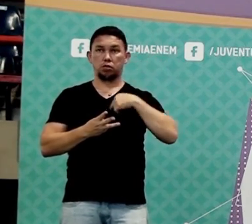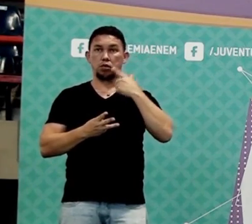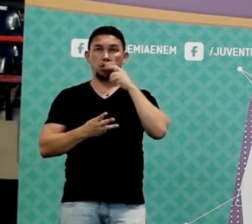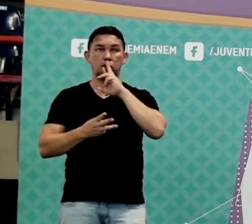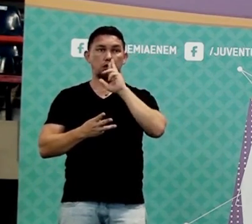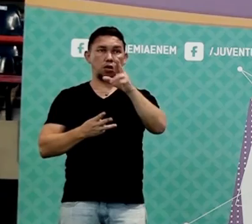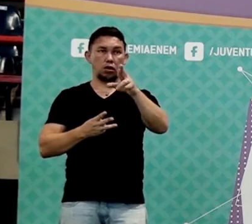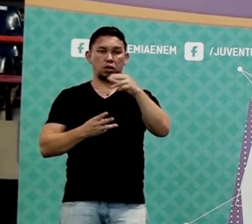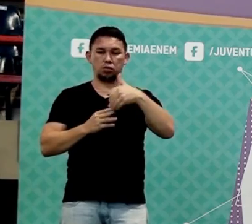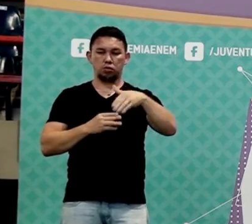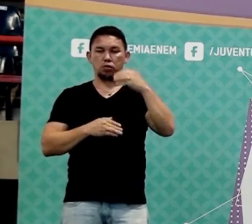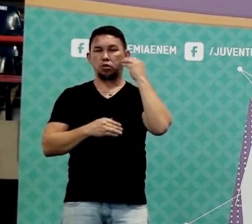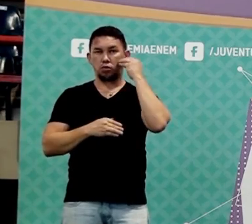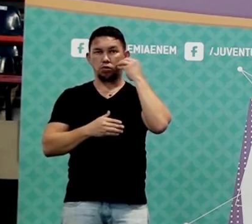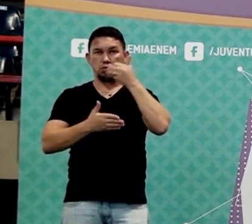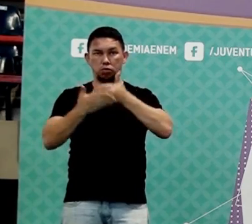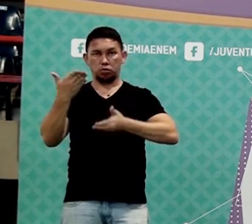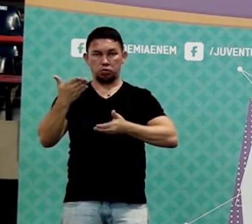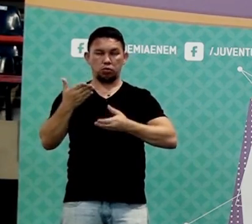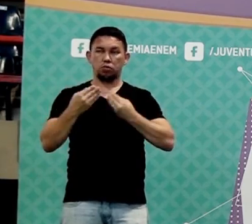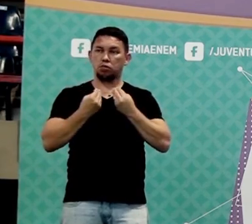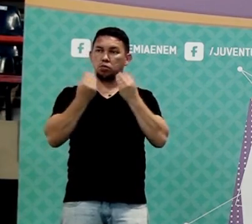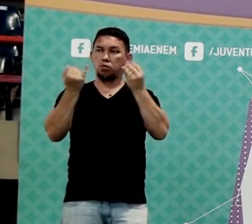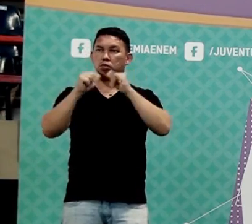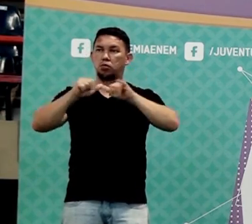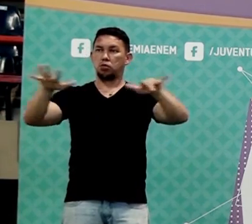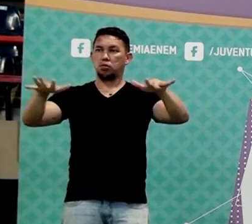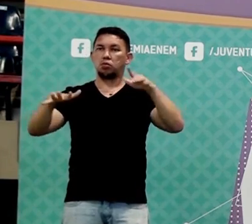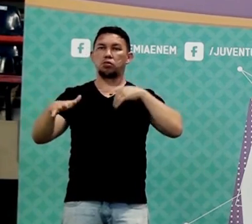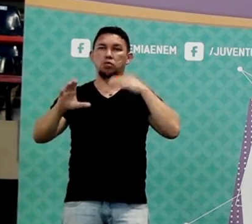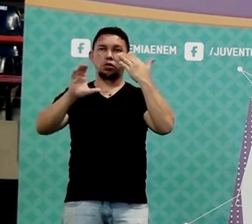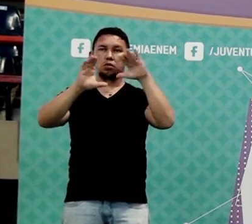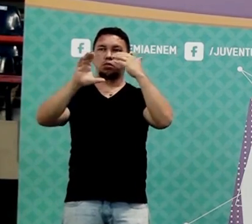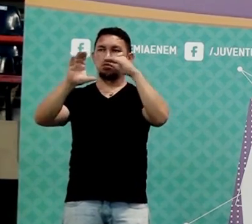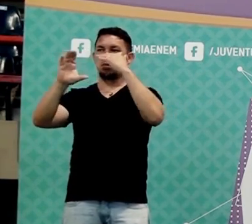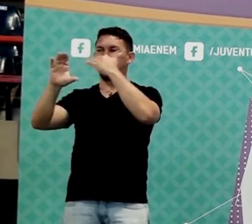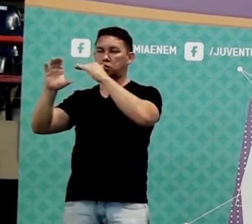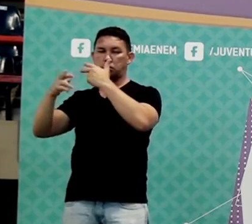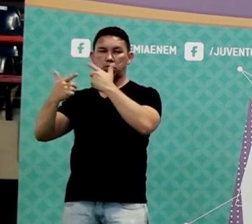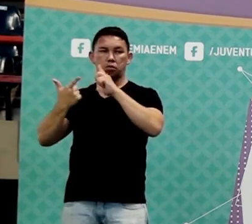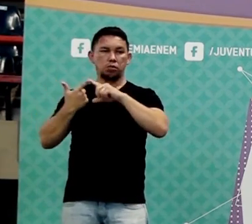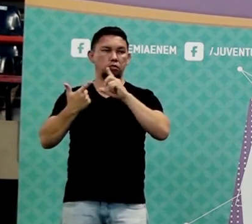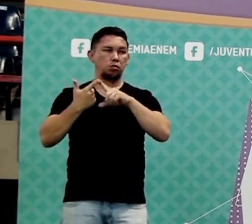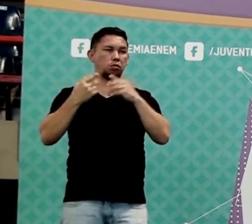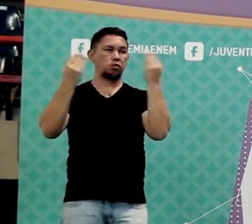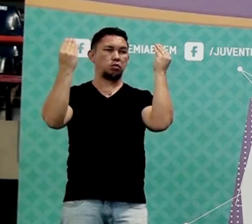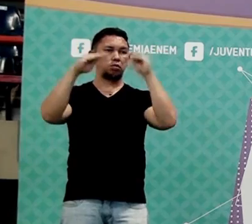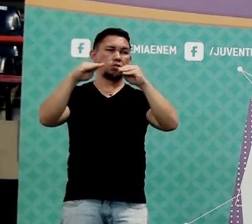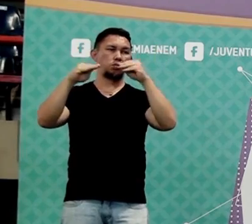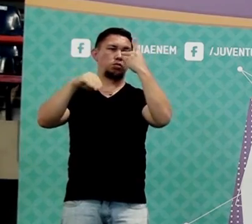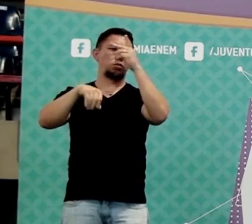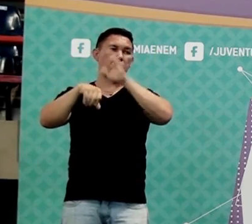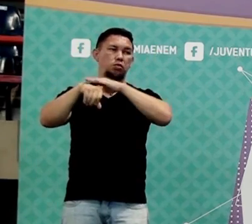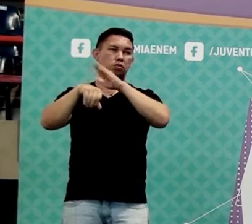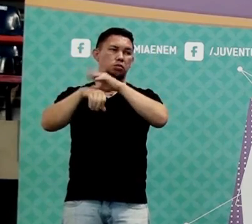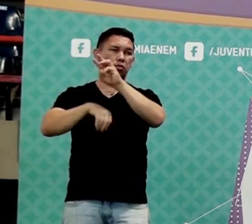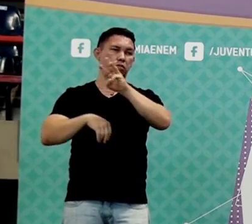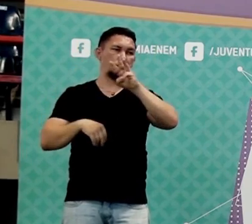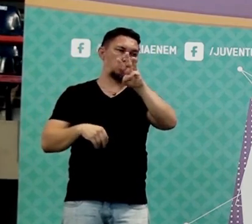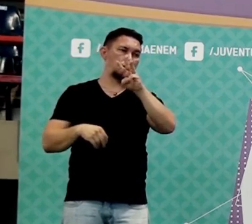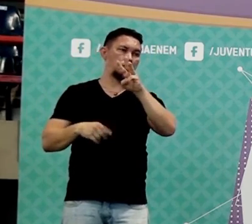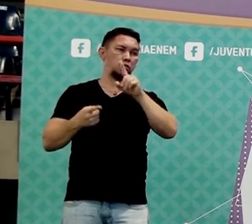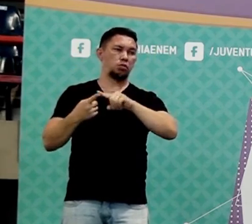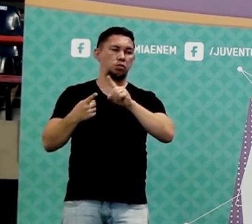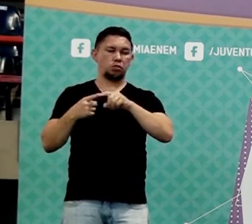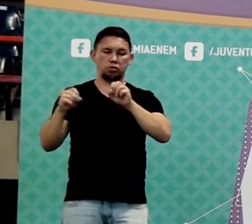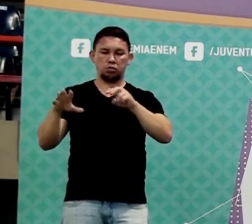simulado, essa semana vai estar saindo, vocês vão estar recebendo o resultado do simulado por e-mail, tá? E a vai postar também no nosso site. Vou também